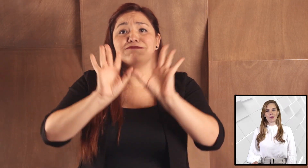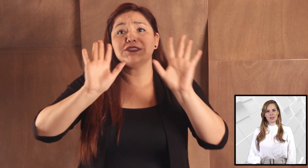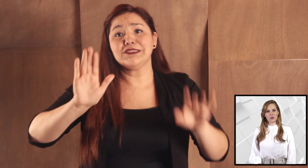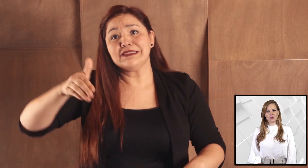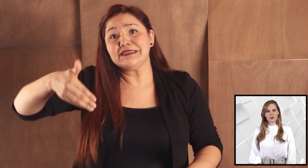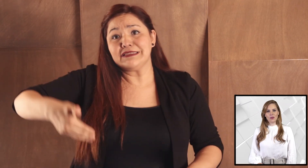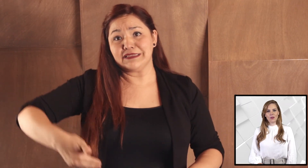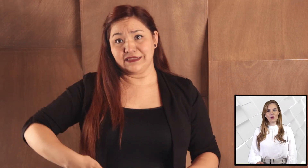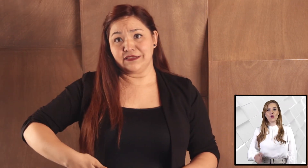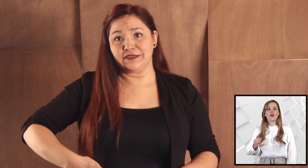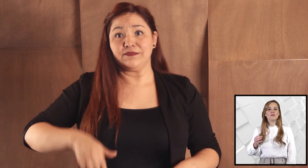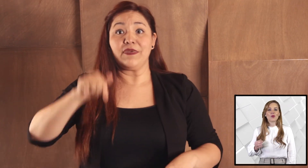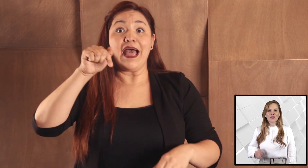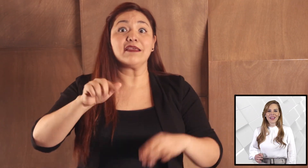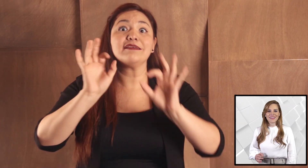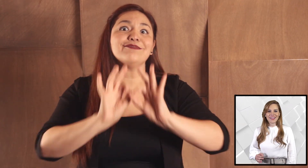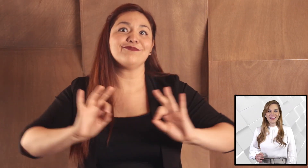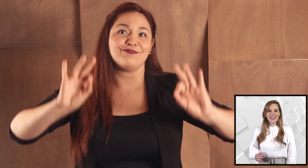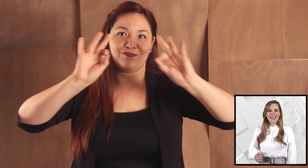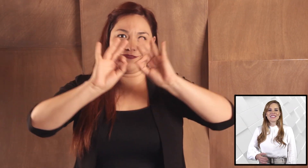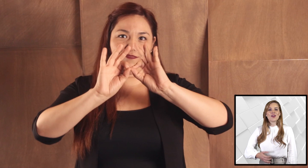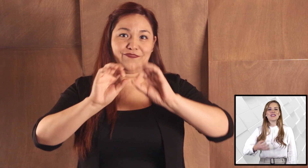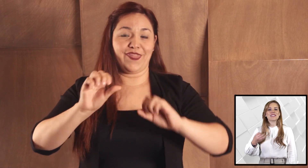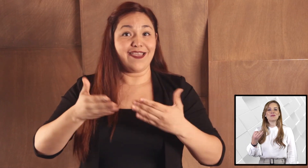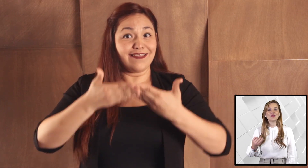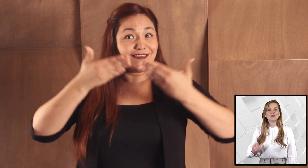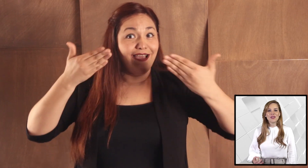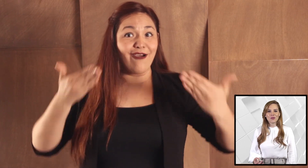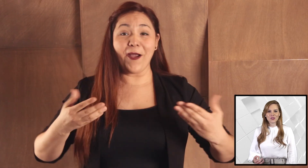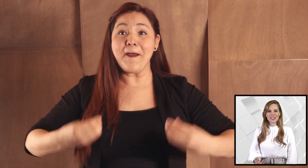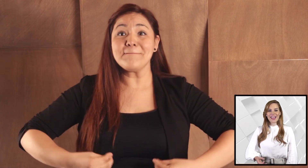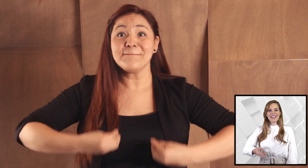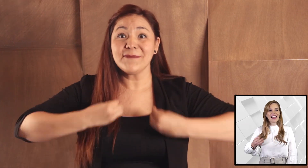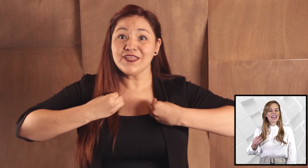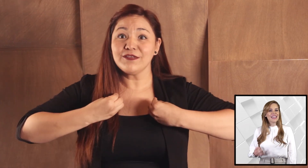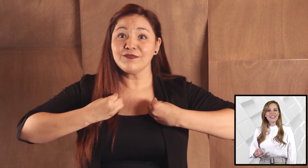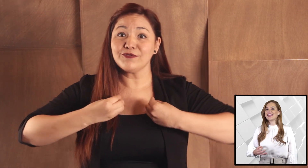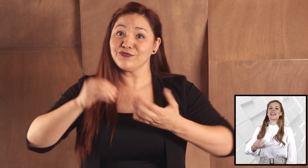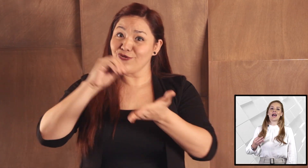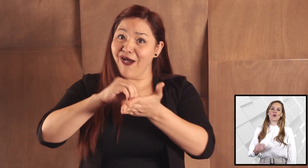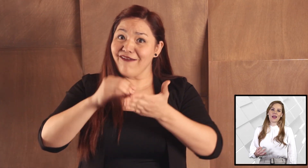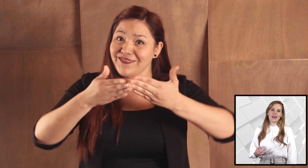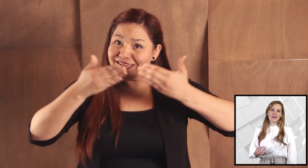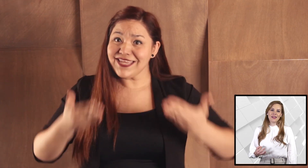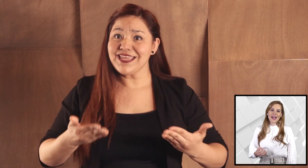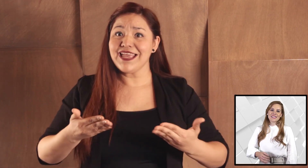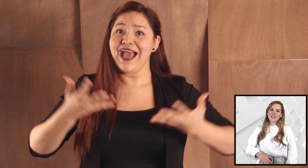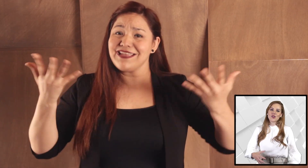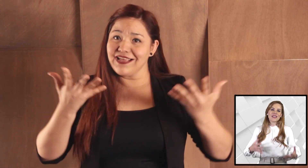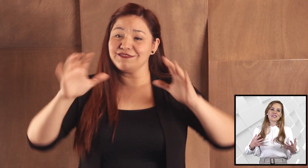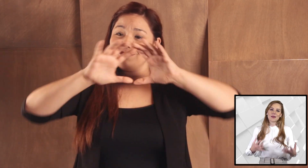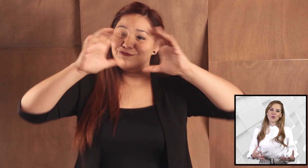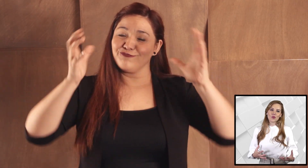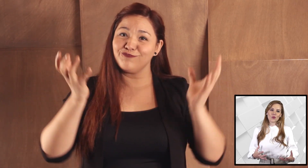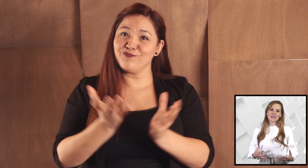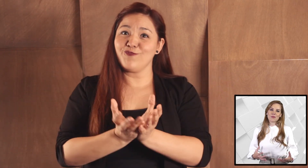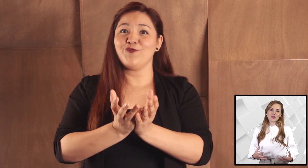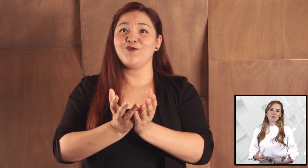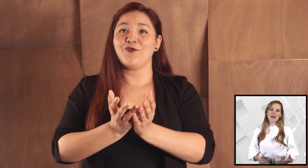camino. Lo importante es que hoy estamos vivos en el aquí y en el ahora, haciendo de este mundo un espacio para